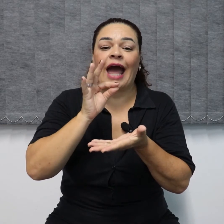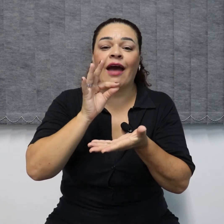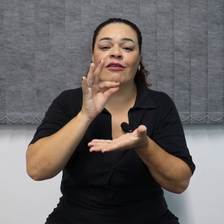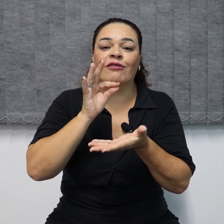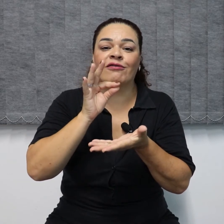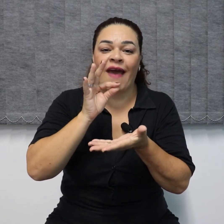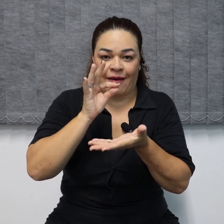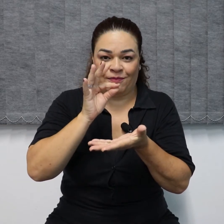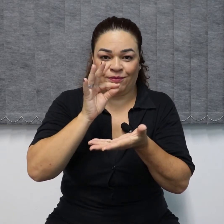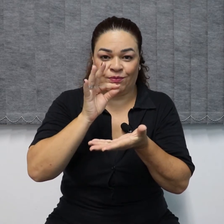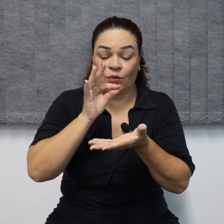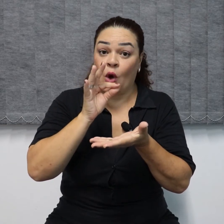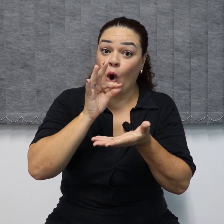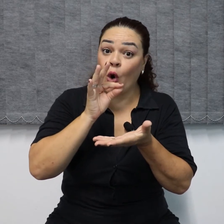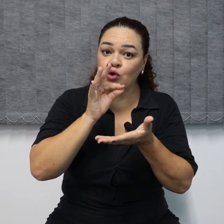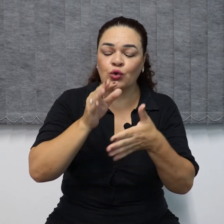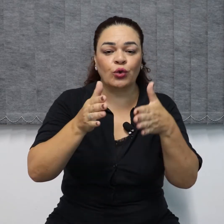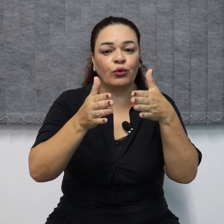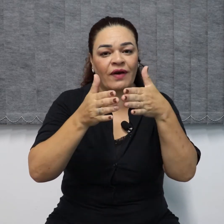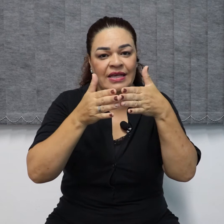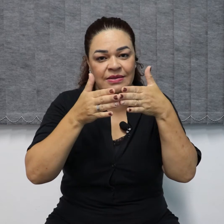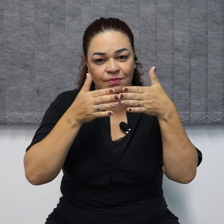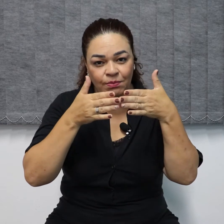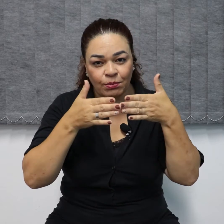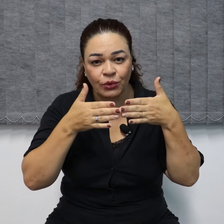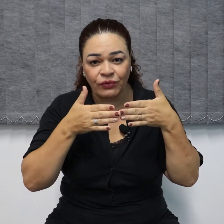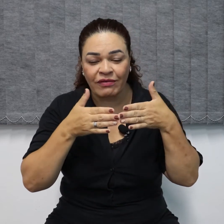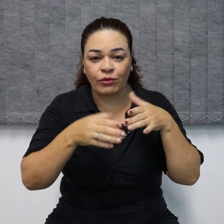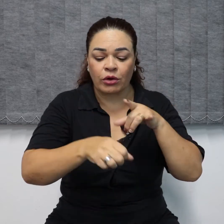Café. Ou surdo faz, por favor,